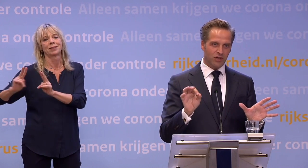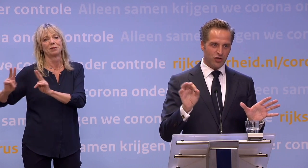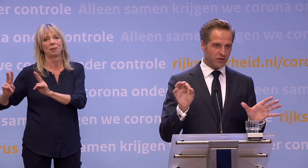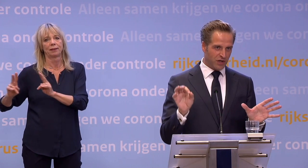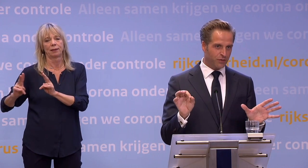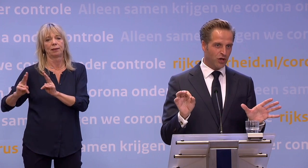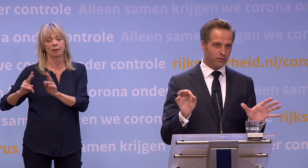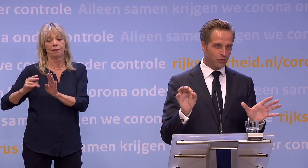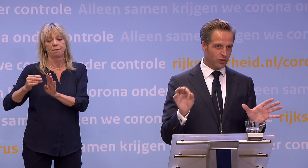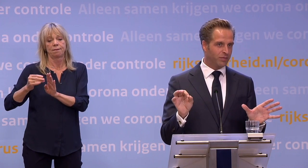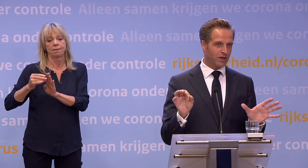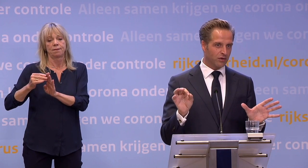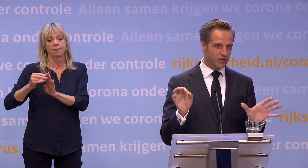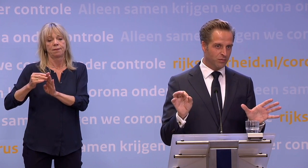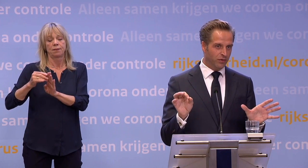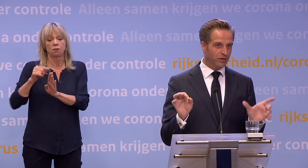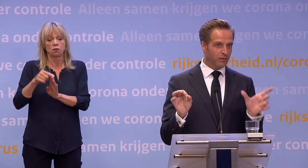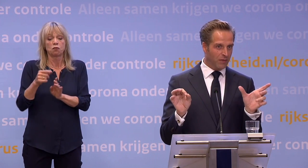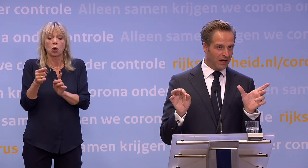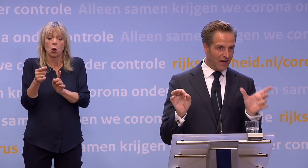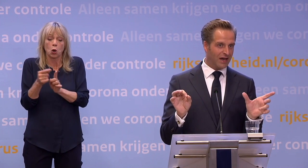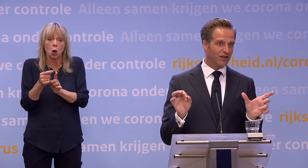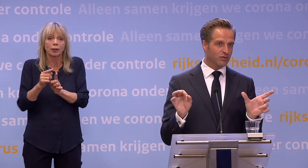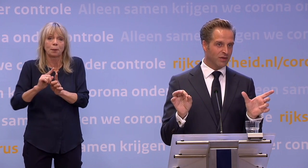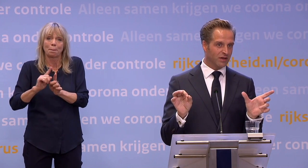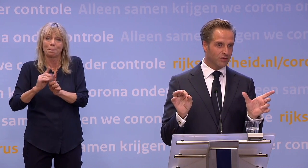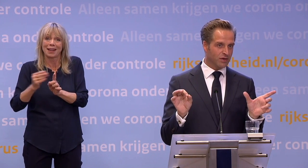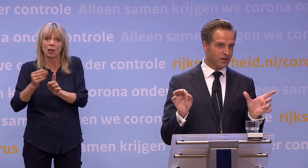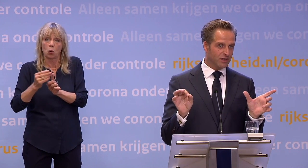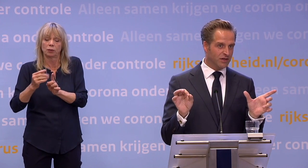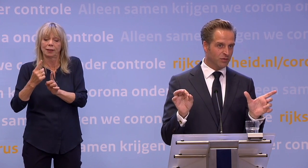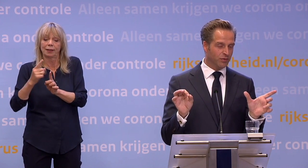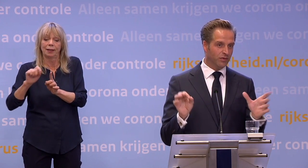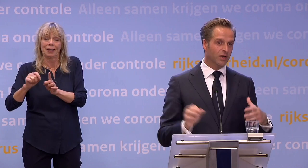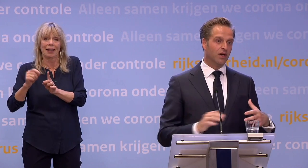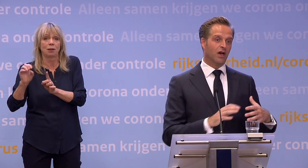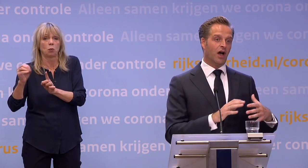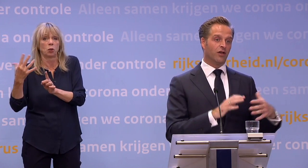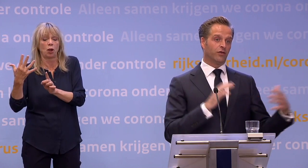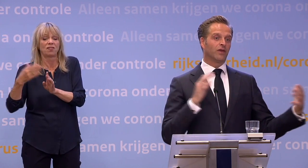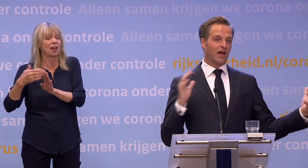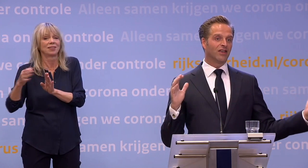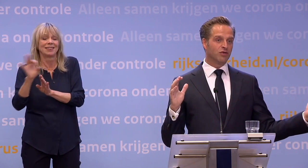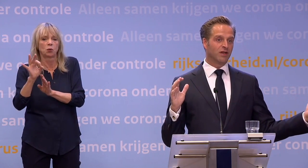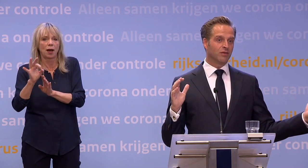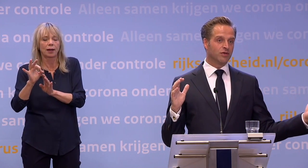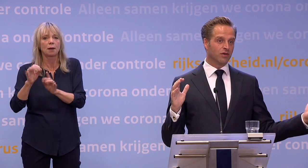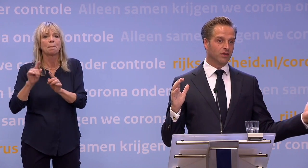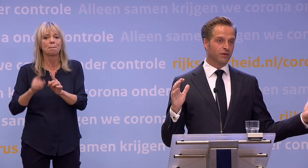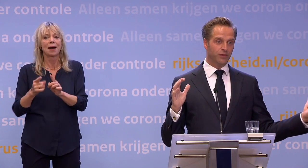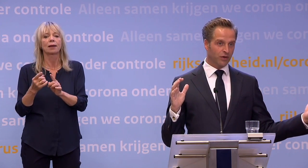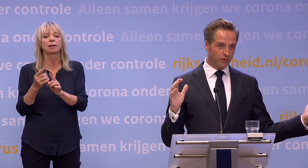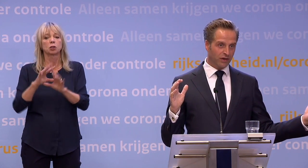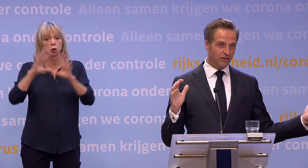de 1 komen. Dat is op zichzelf genomen voor een korte periode niet zo'n punt. Bij een laag aantal besmettelijke personen is dat niet zo'n punt. Als het totaal aantal besmettelijke